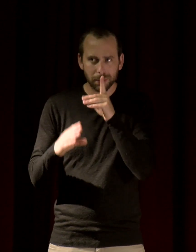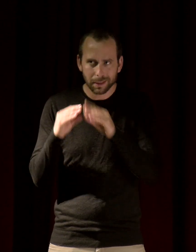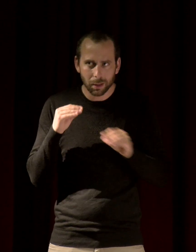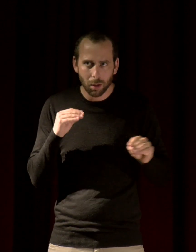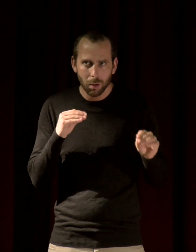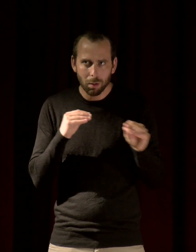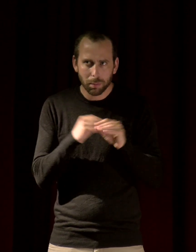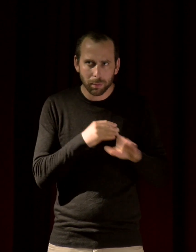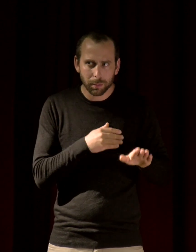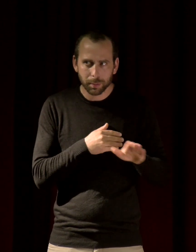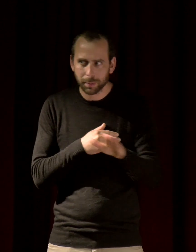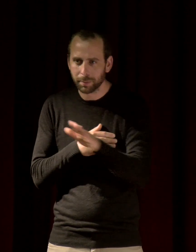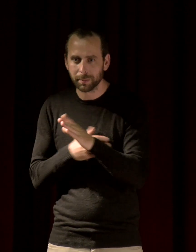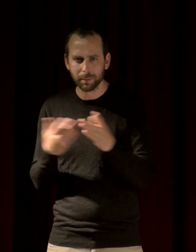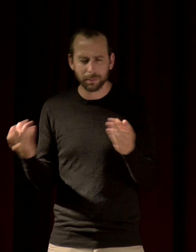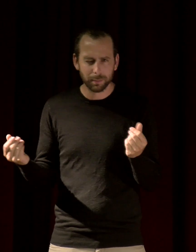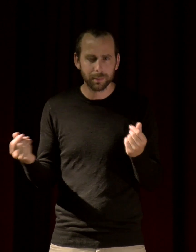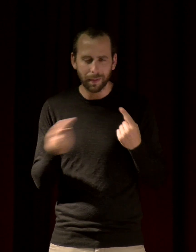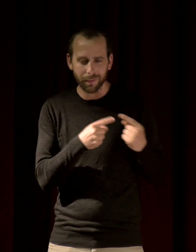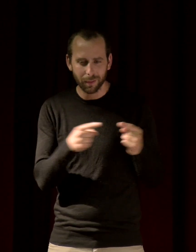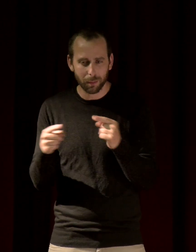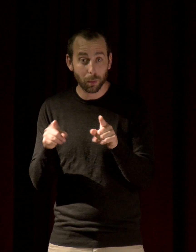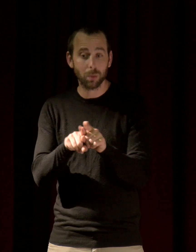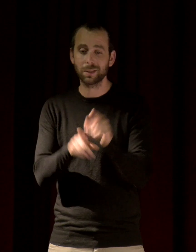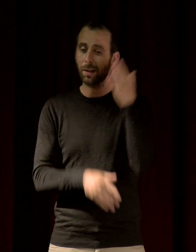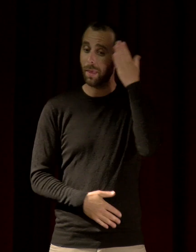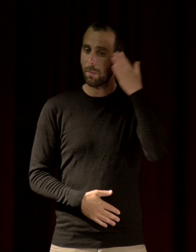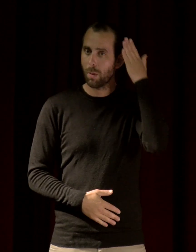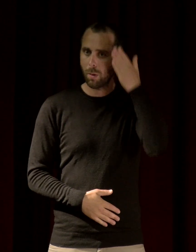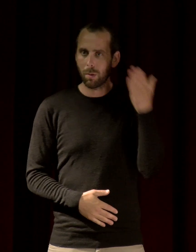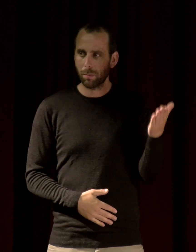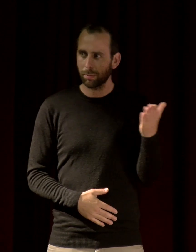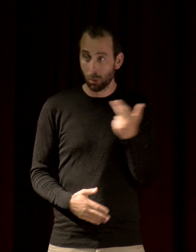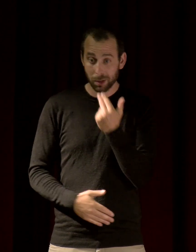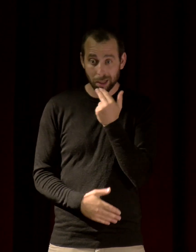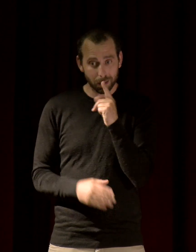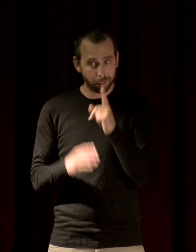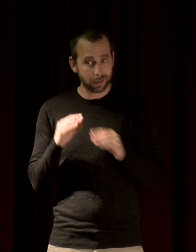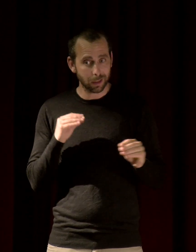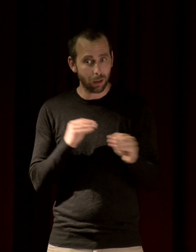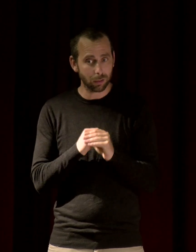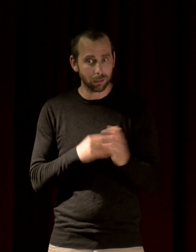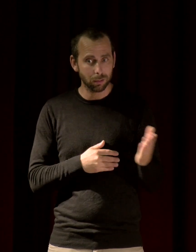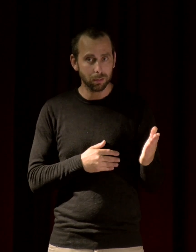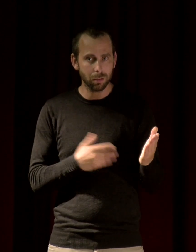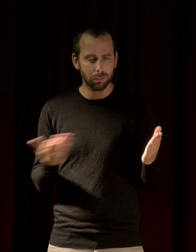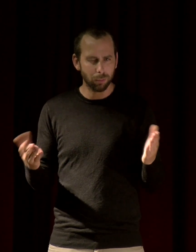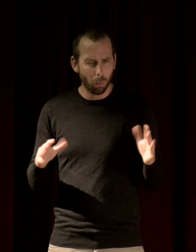prendre le silence et des mille et un usages aussi que les animaux font de ce silence et en contrepoint de nous mettre